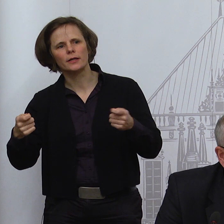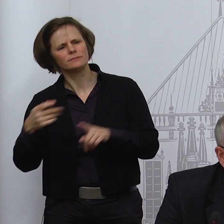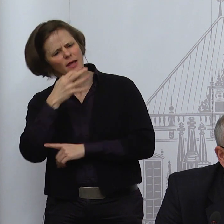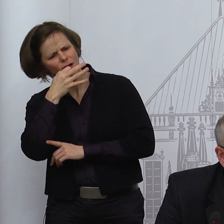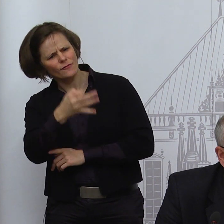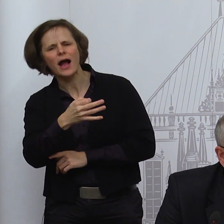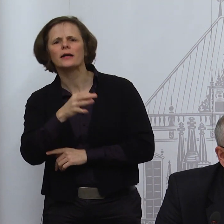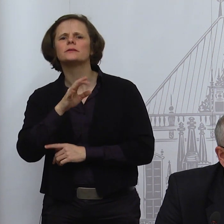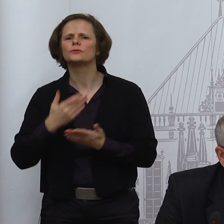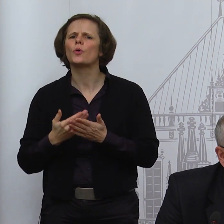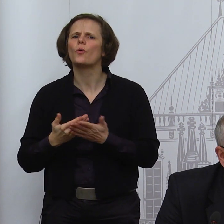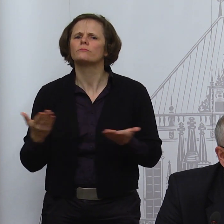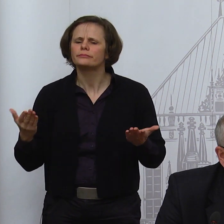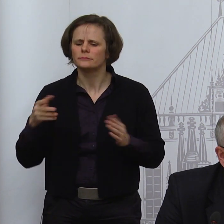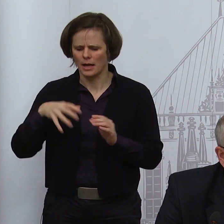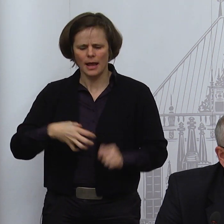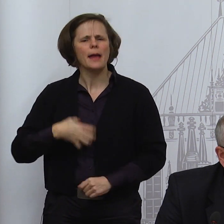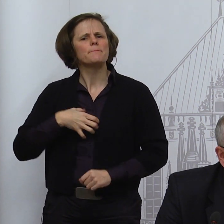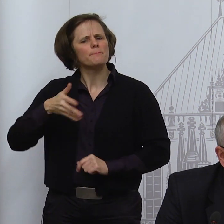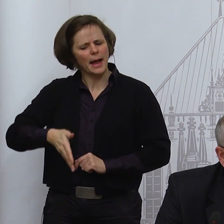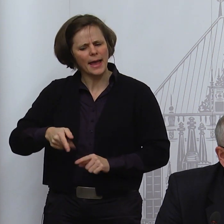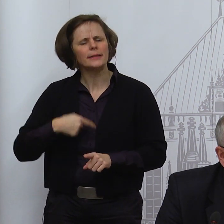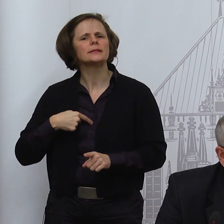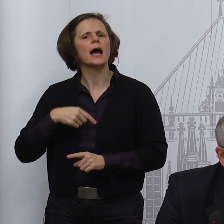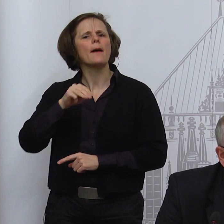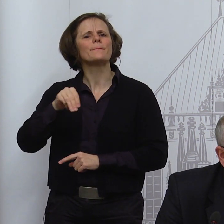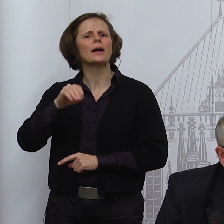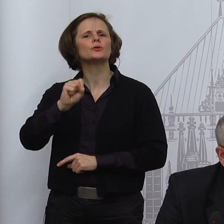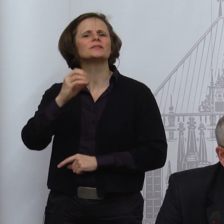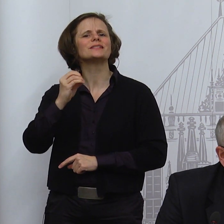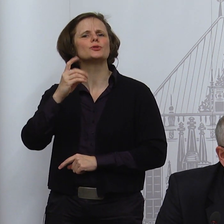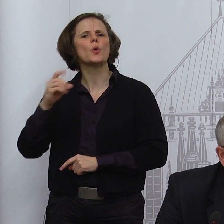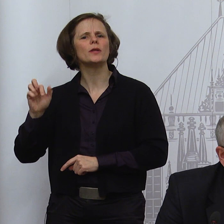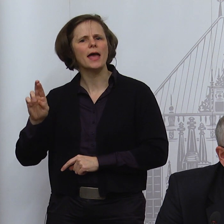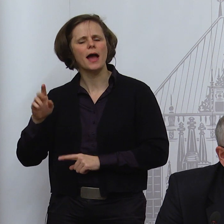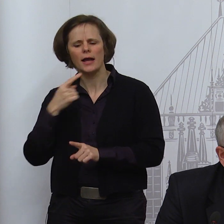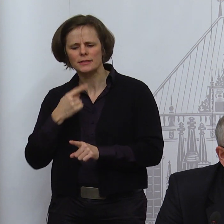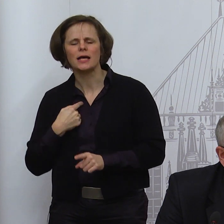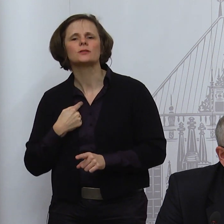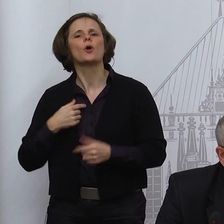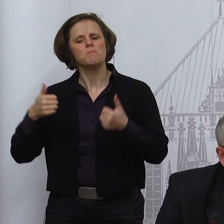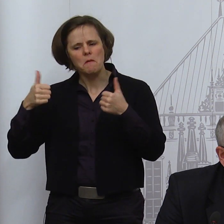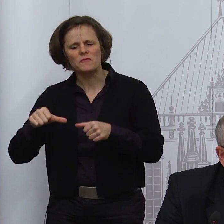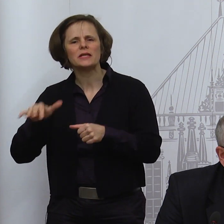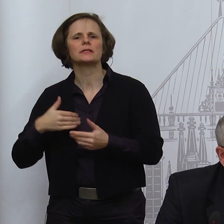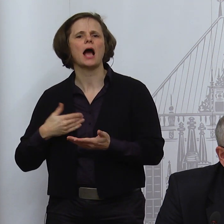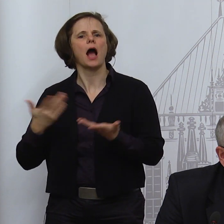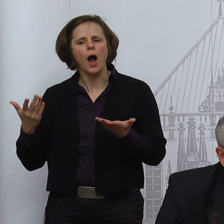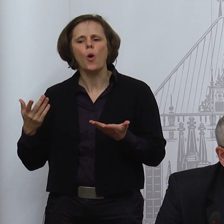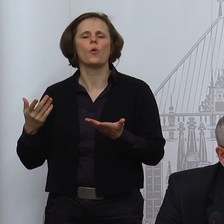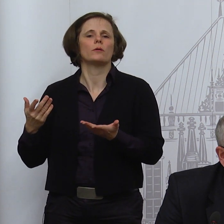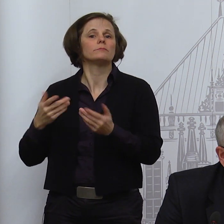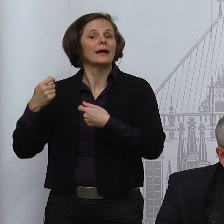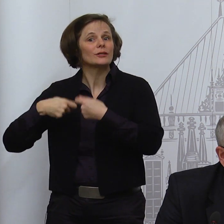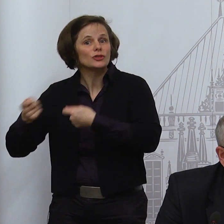verpflichtend zu machen in Geschäften und in ÖPNV. Nun ist anders entschieden worden von den Ministerpräsidenten und Präsidenten.